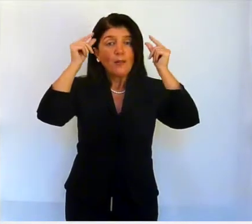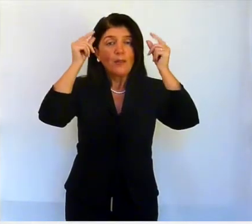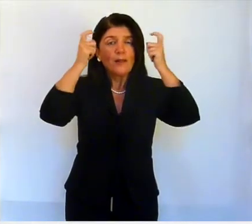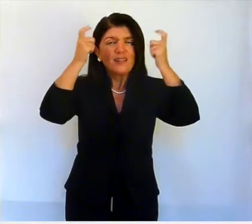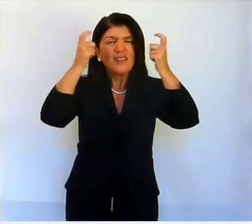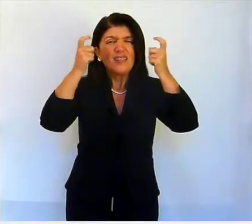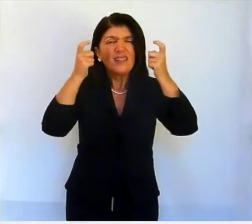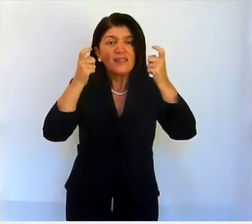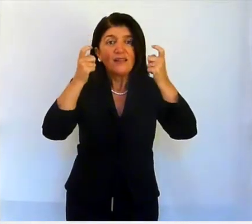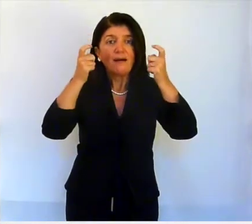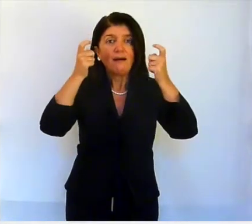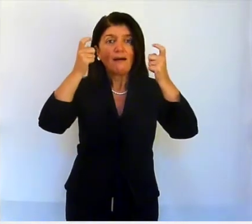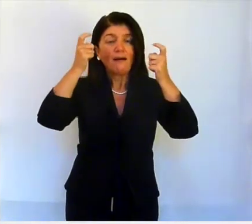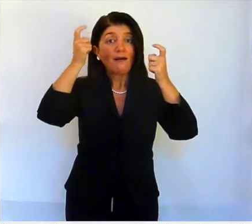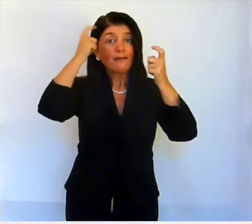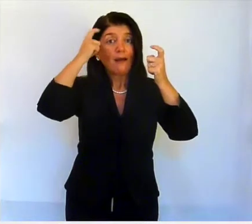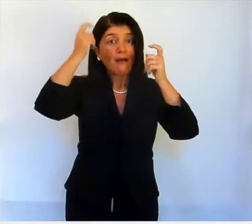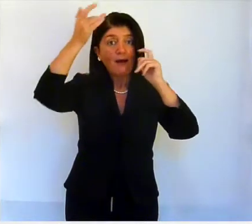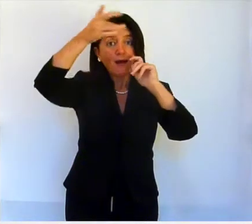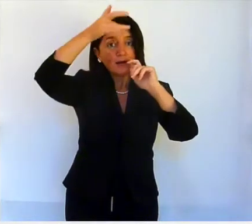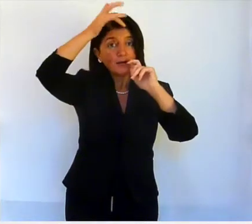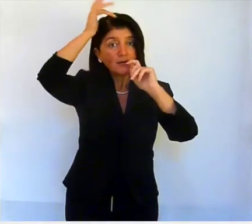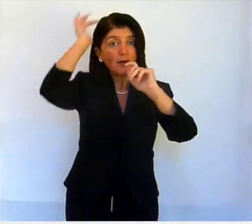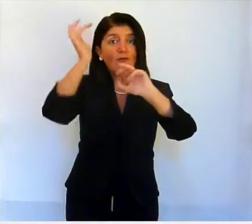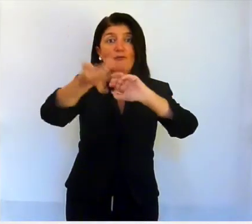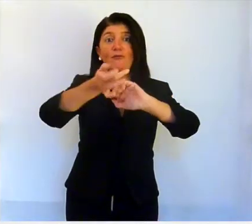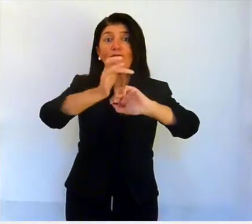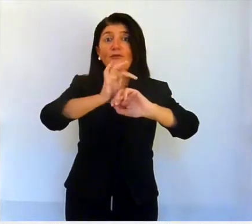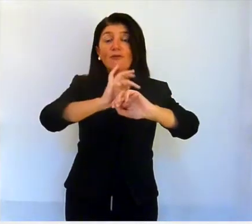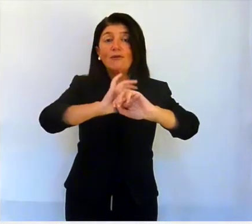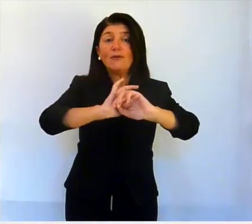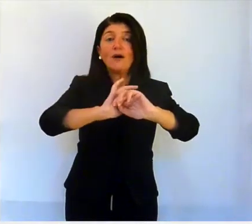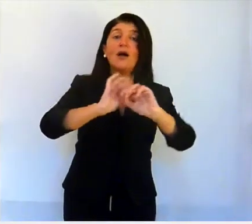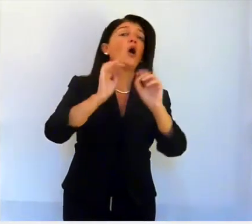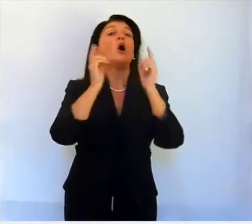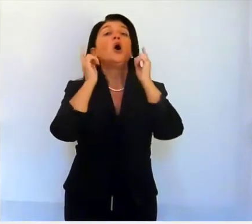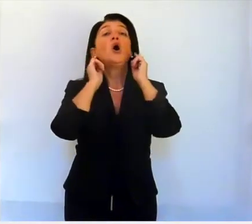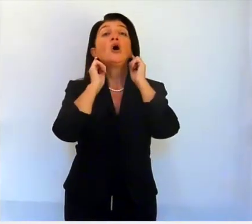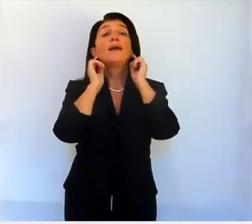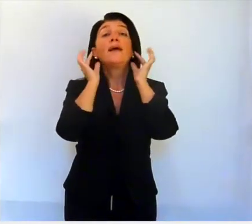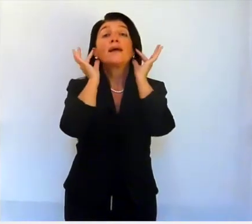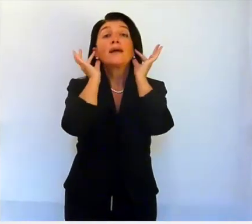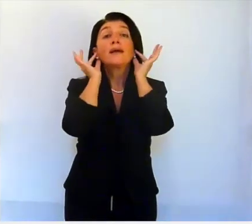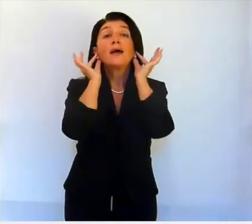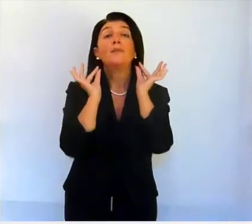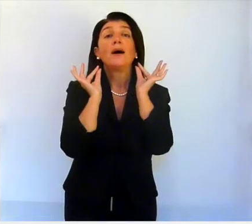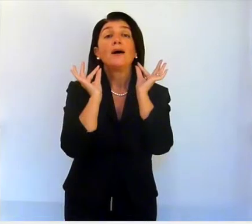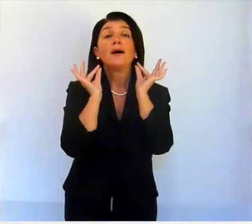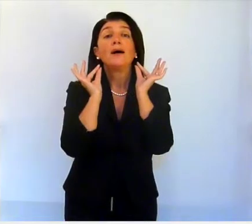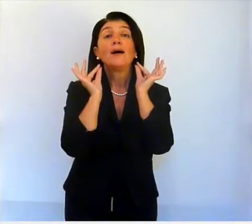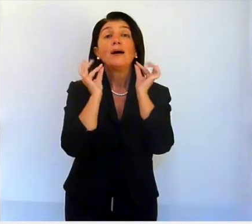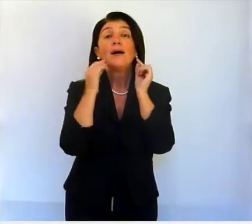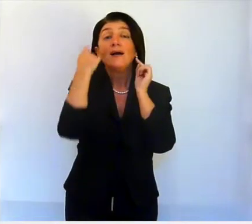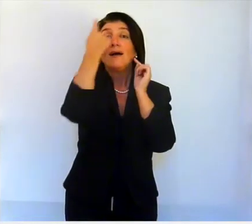La sommità del capo è rasata. I lobi sono allungati. La faccia